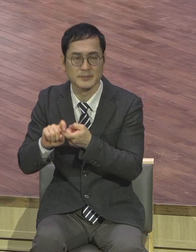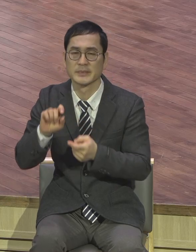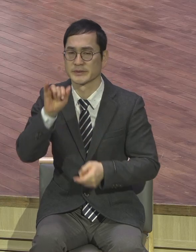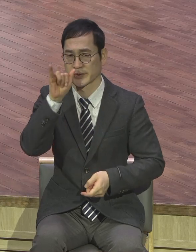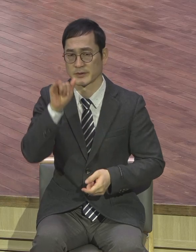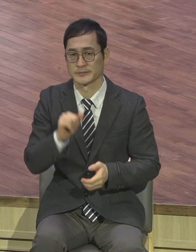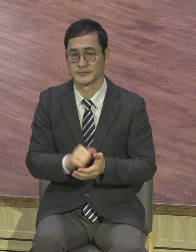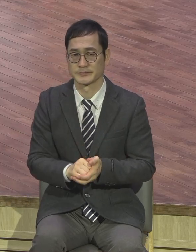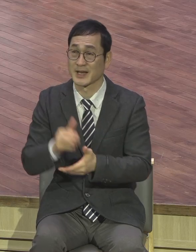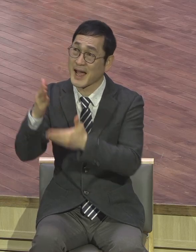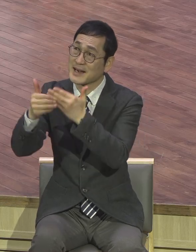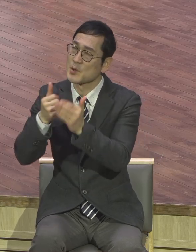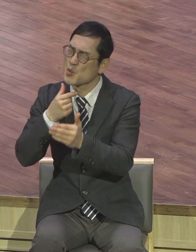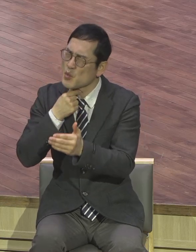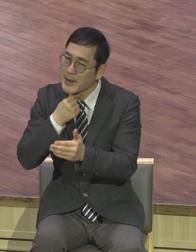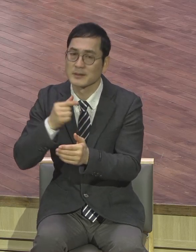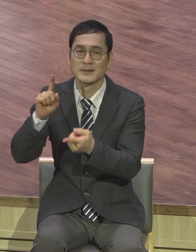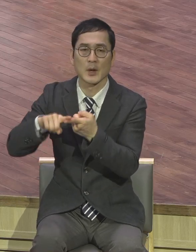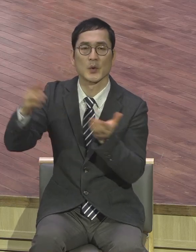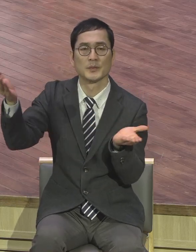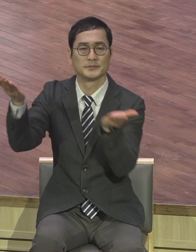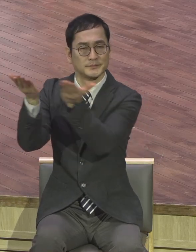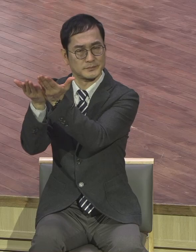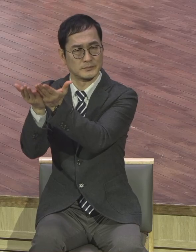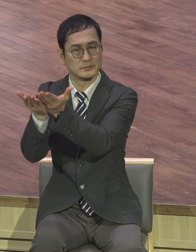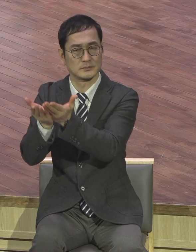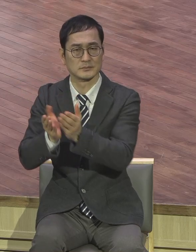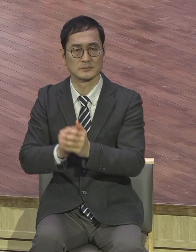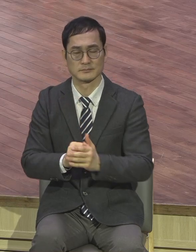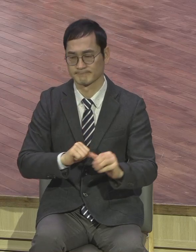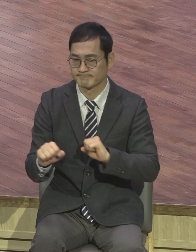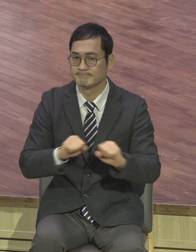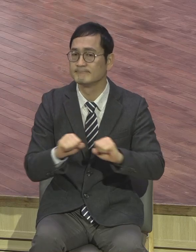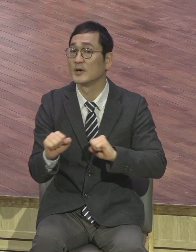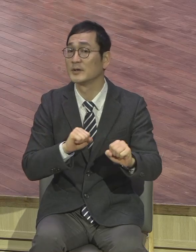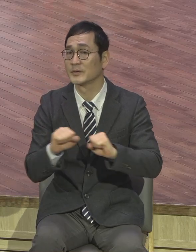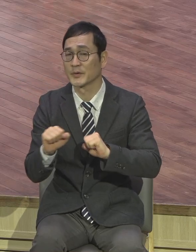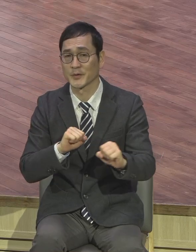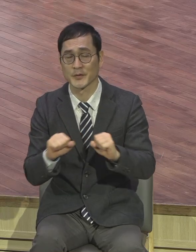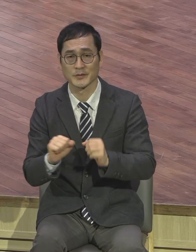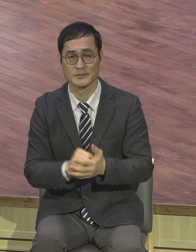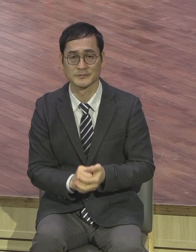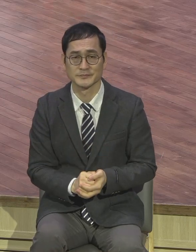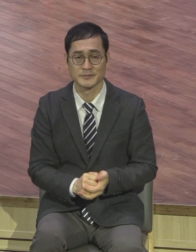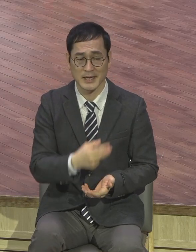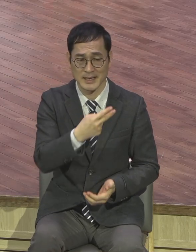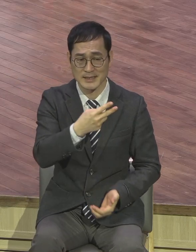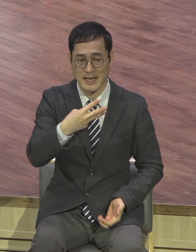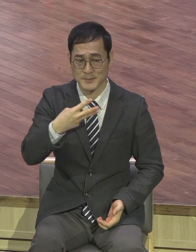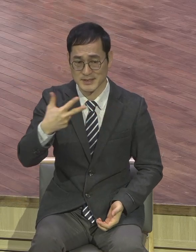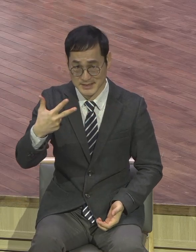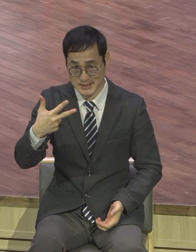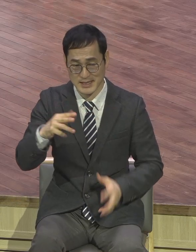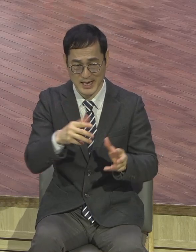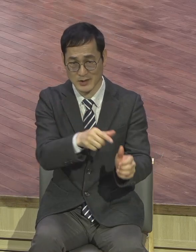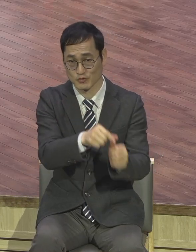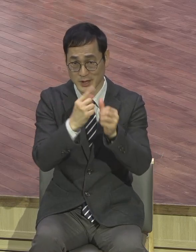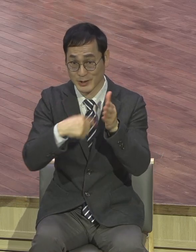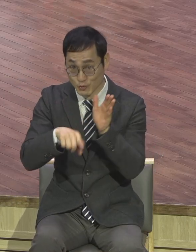우리 영원교회가 계속 응답의 현장 속에 있다라는 말씀이에요. 237 나라 살리는데 지금 현장 속에 지금 승인받고 있다는 얘기에요.